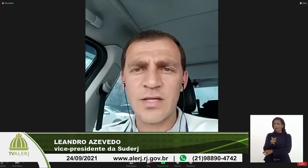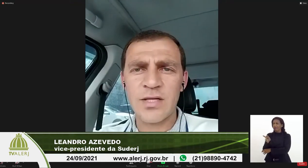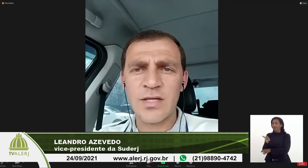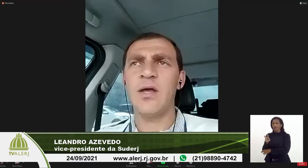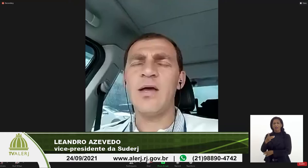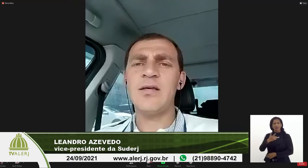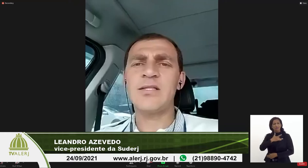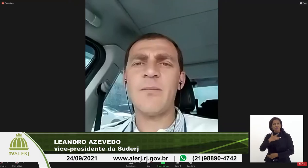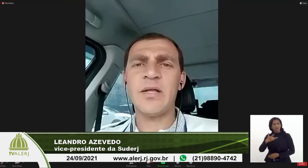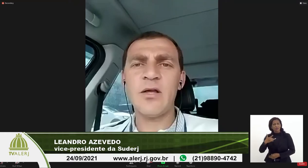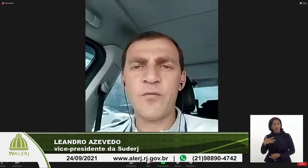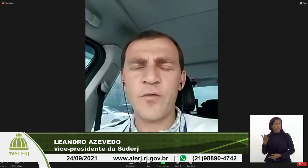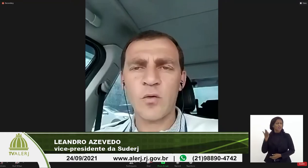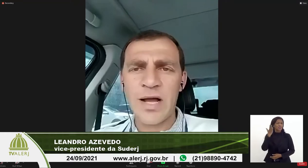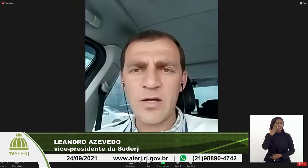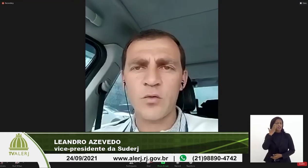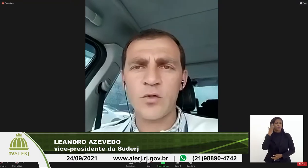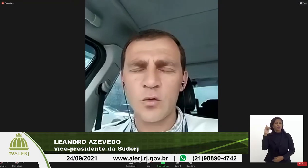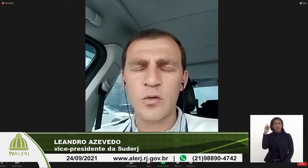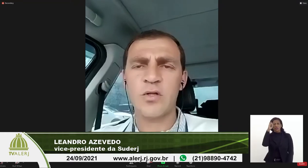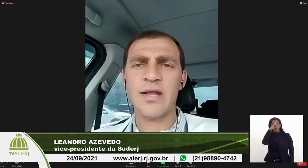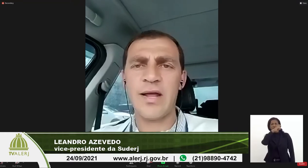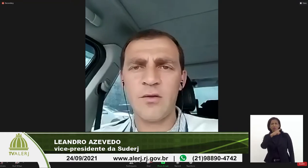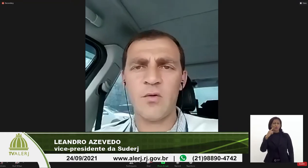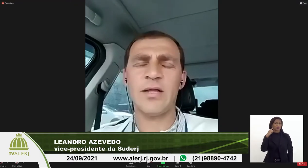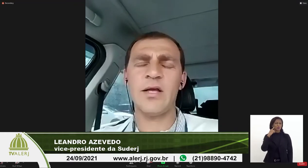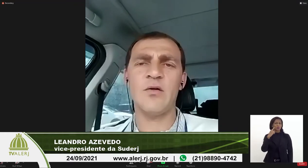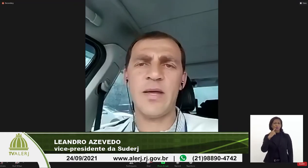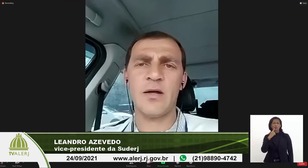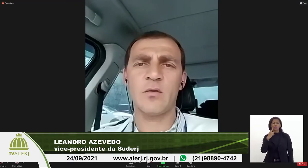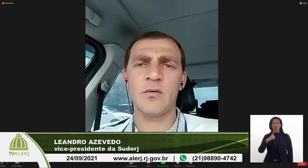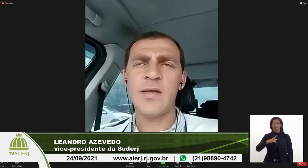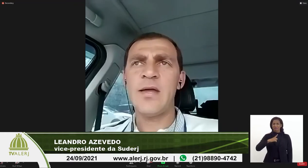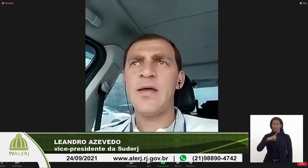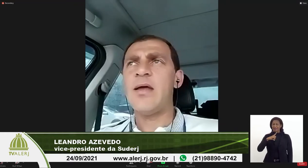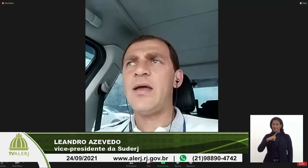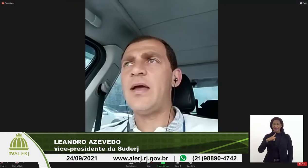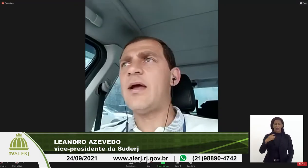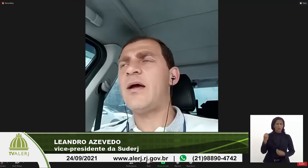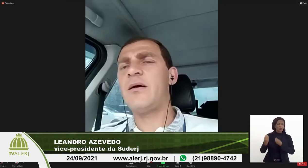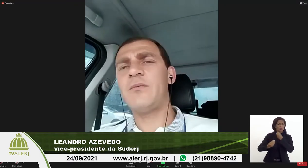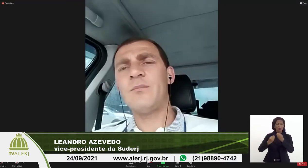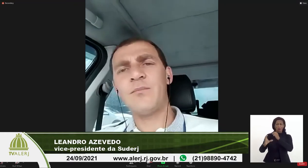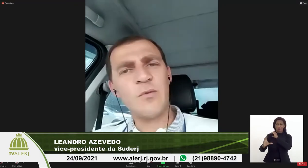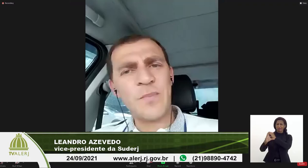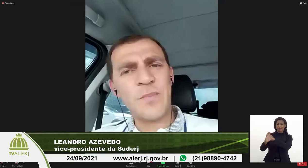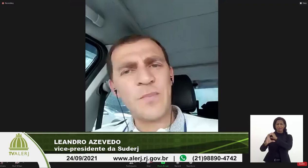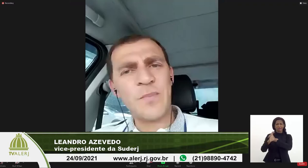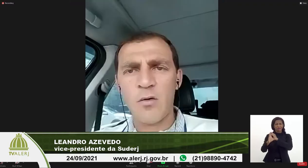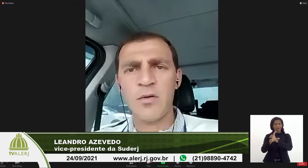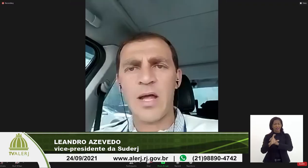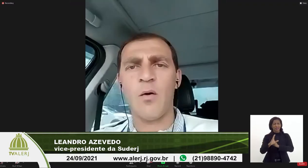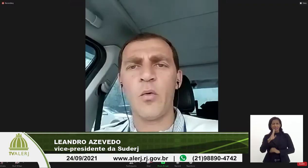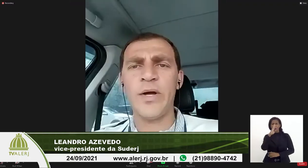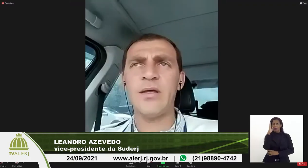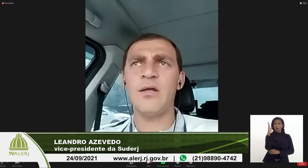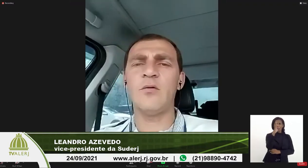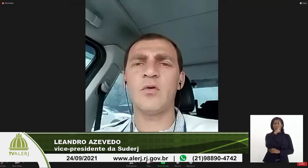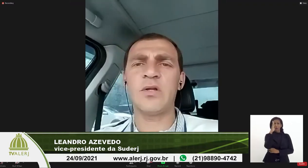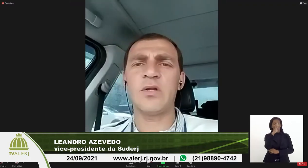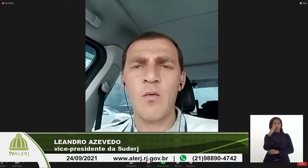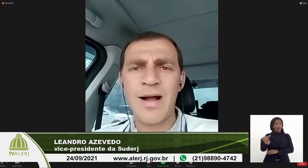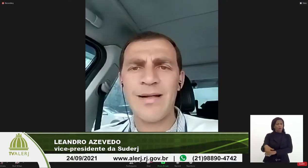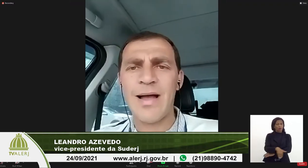da saúde e saber da dificuldade que os surdos têm no atendimento, de passarem mal na rua